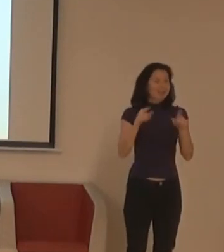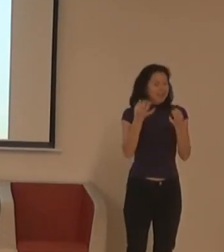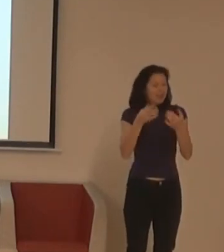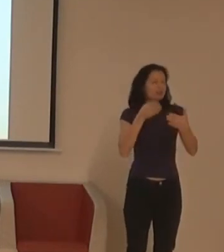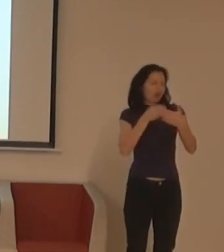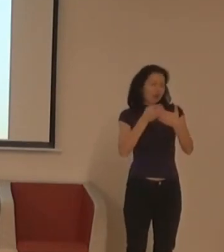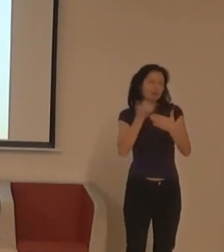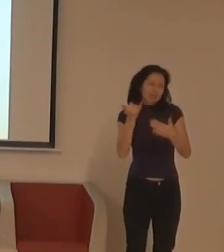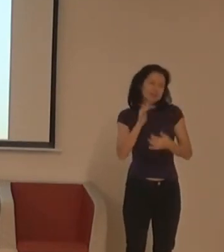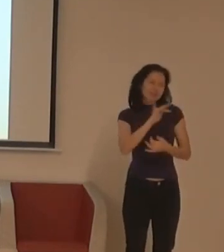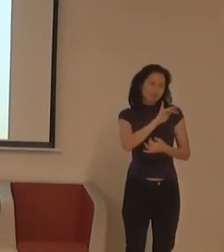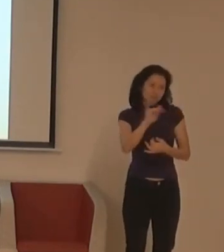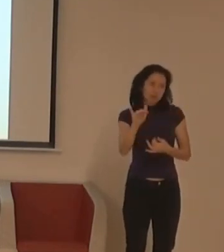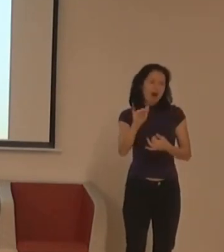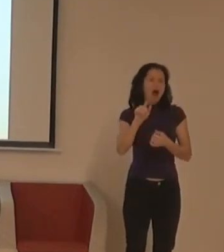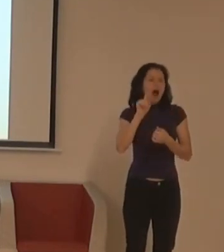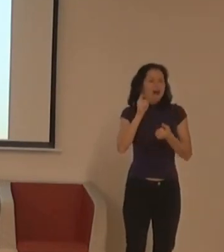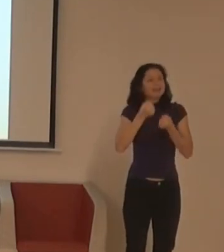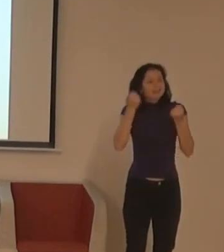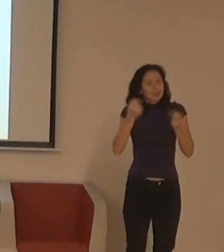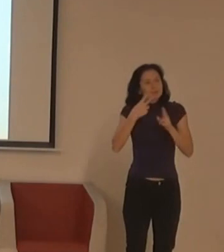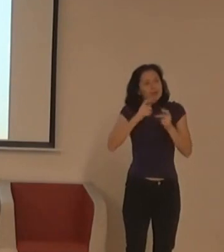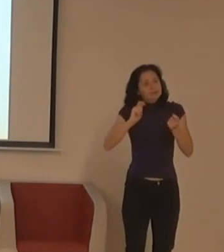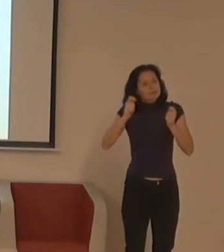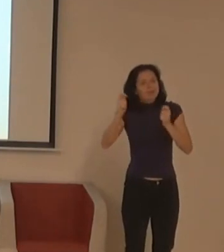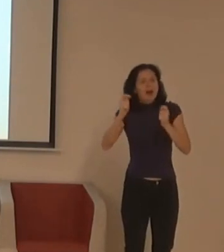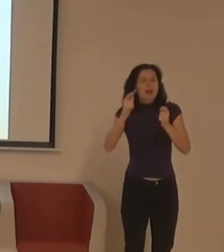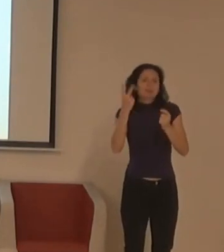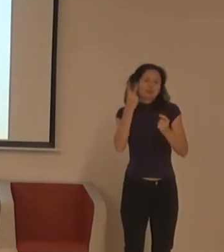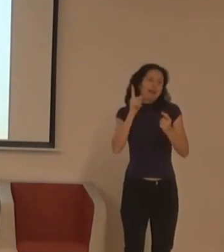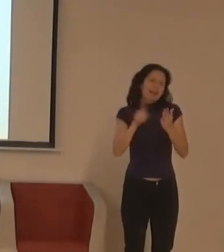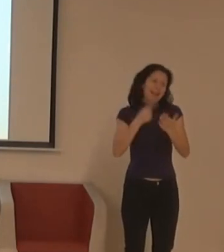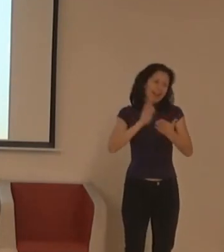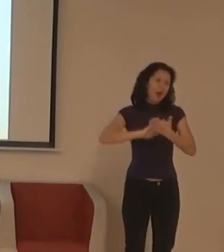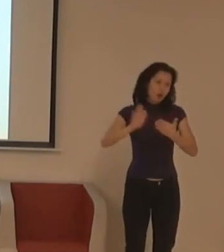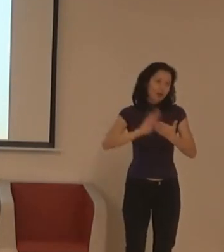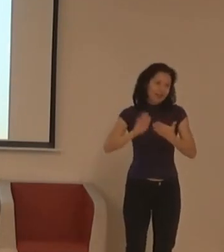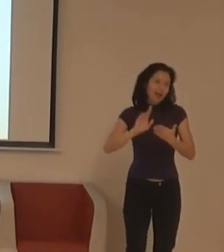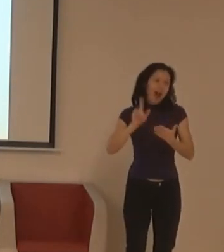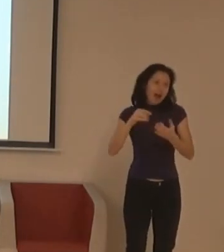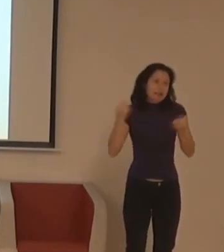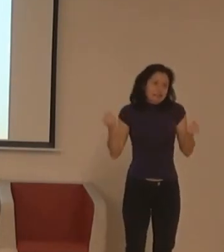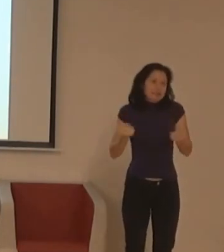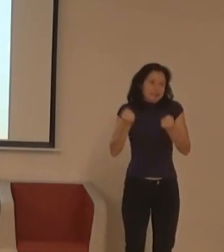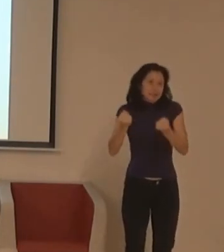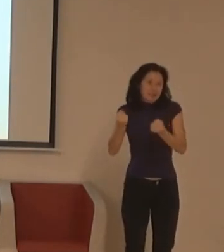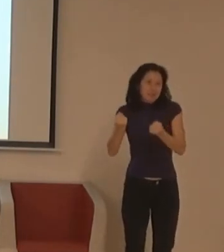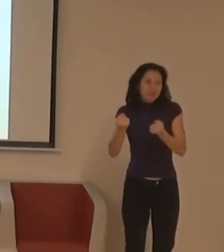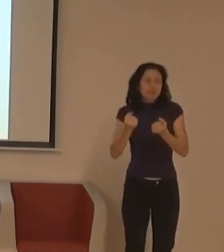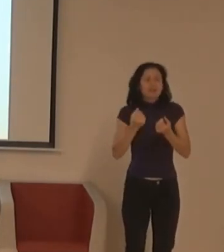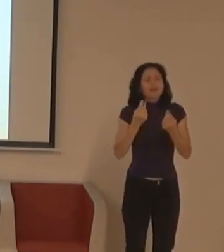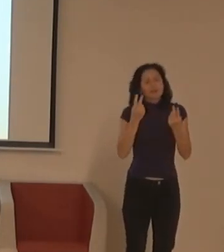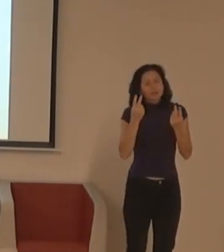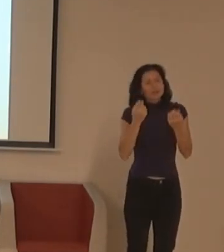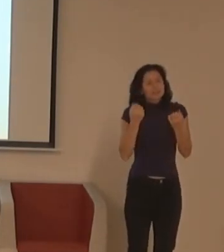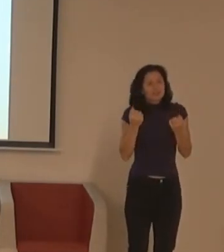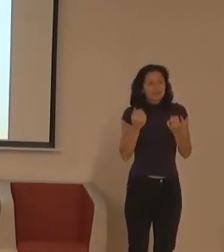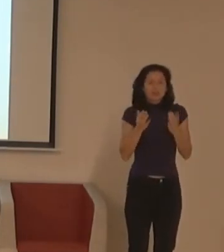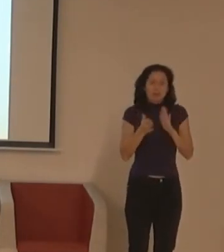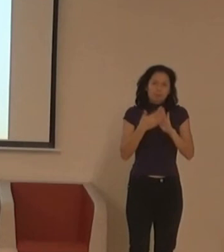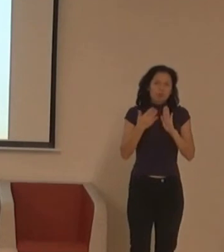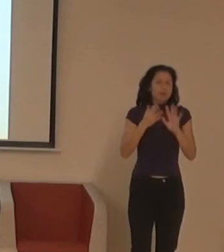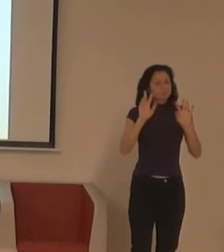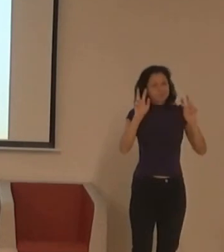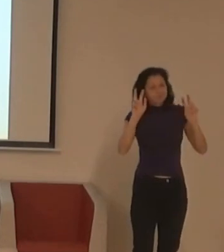to fakt super. A normální člověk neexistuje. Přestože se orientujeme podle nějaké gaussové křivky, kde 80% je jakože